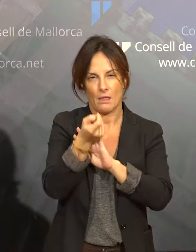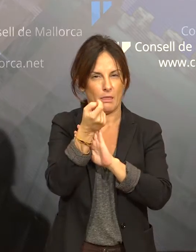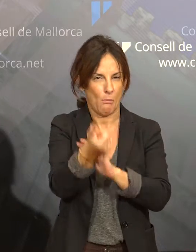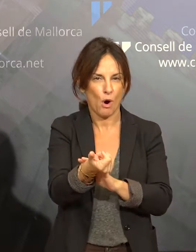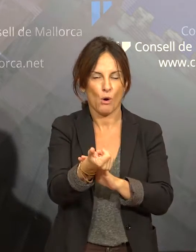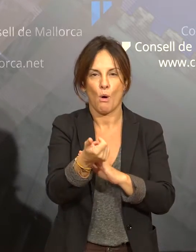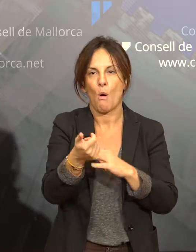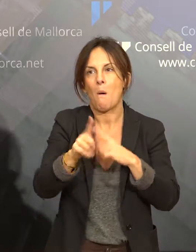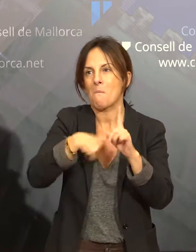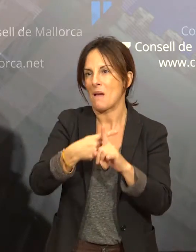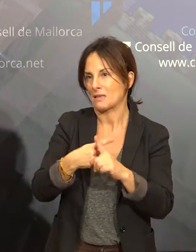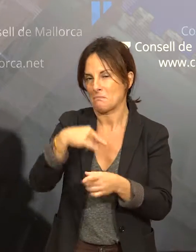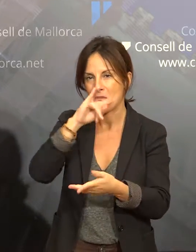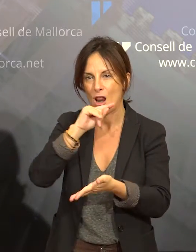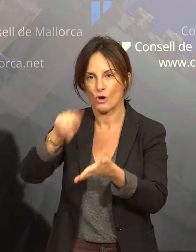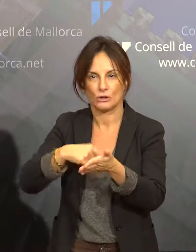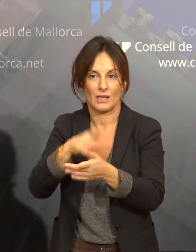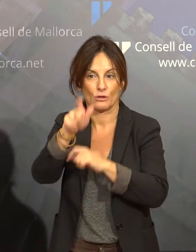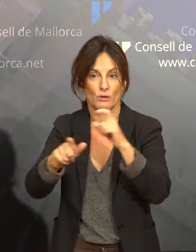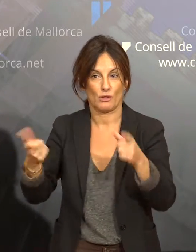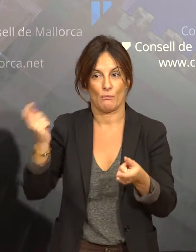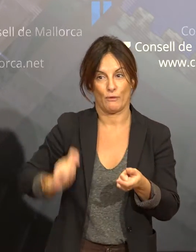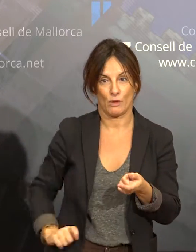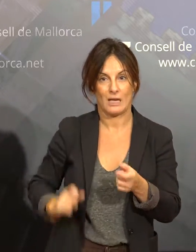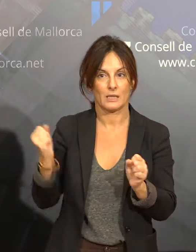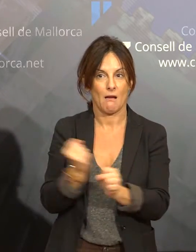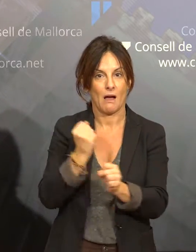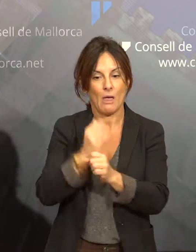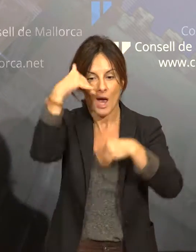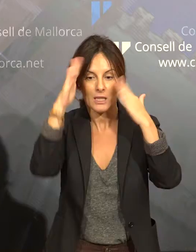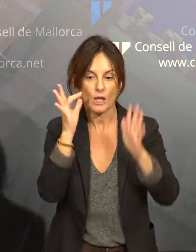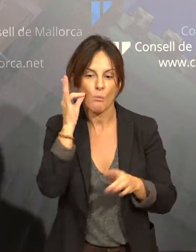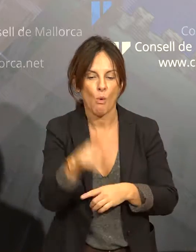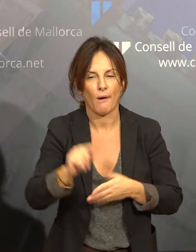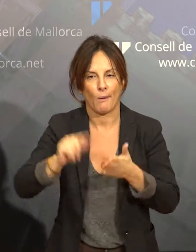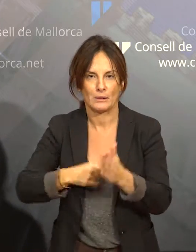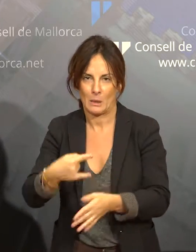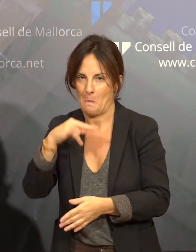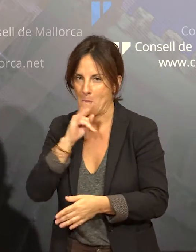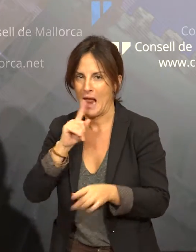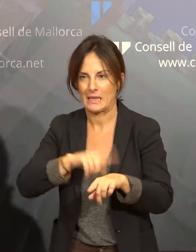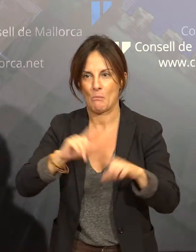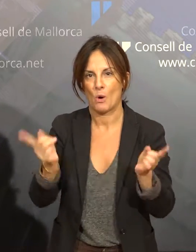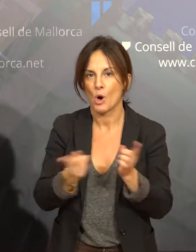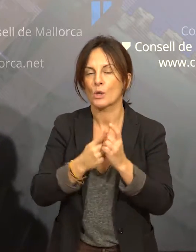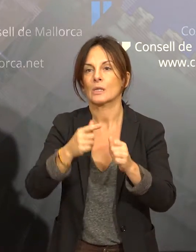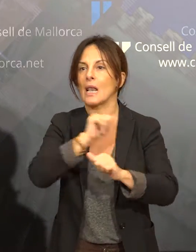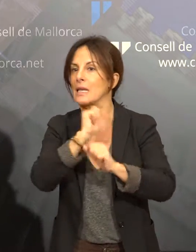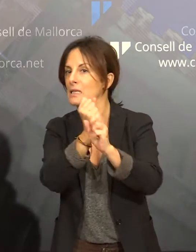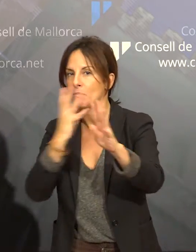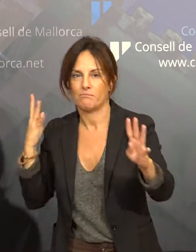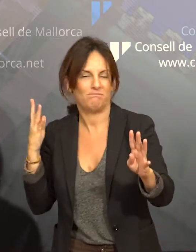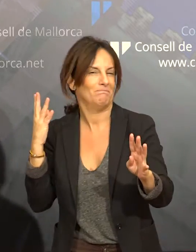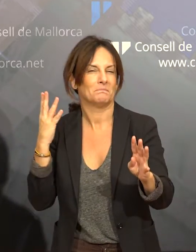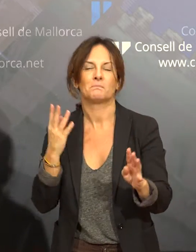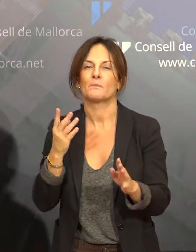contratos temporals del personal, amb medios escasos, amb listes de espera. I, per